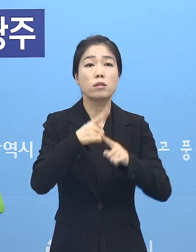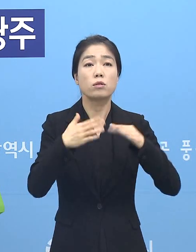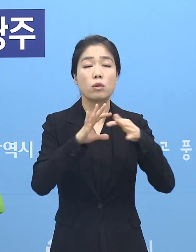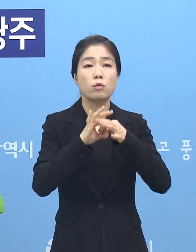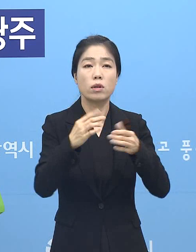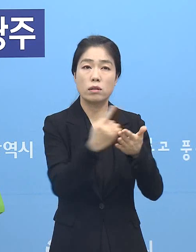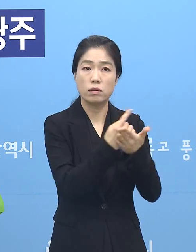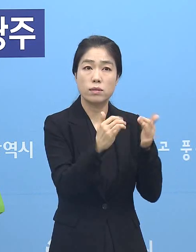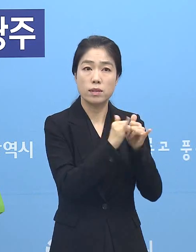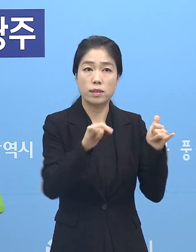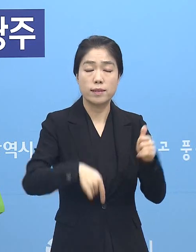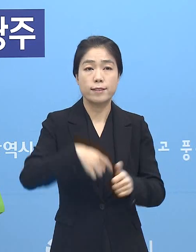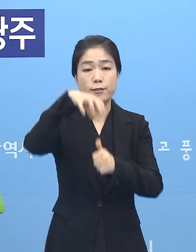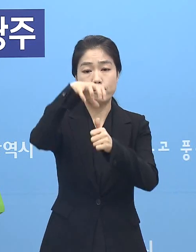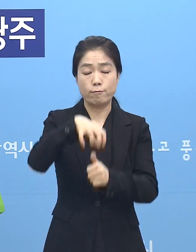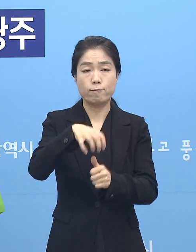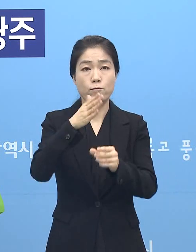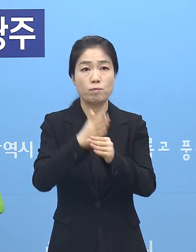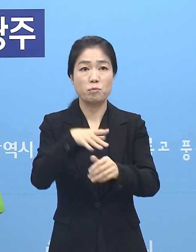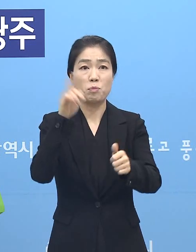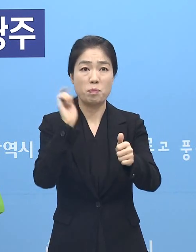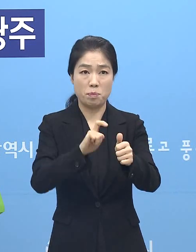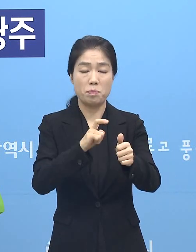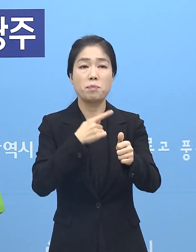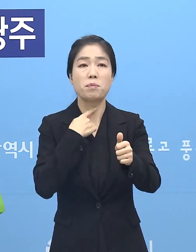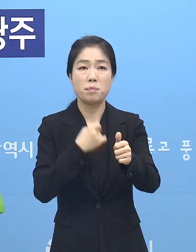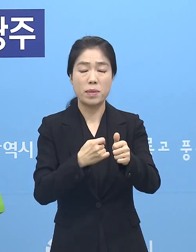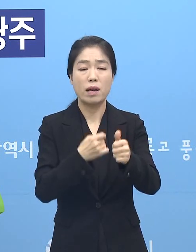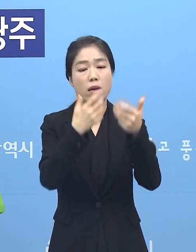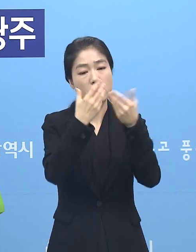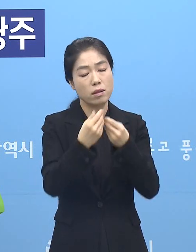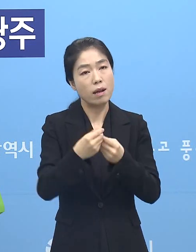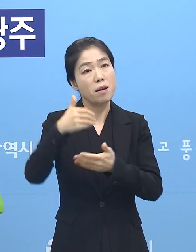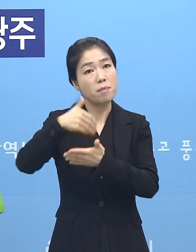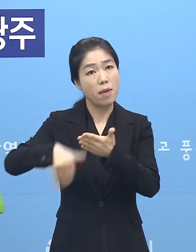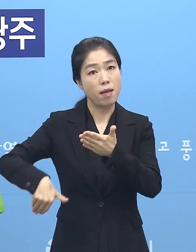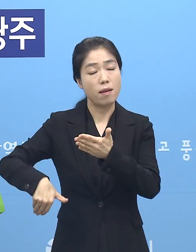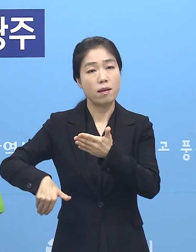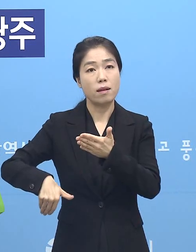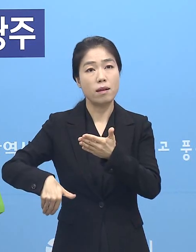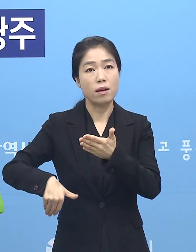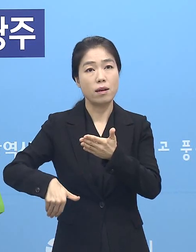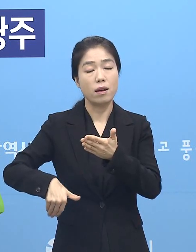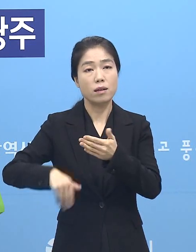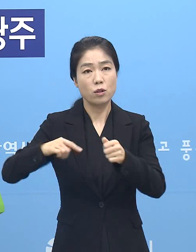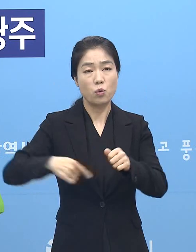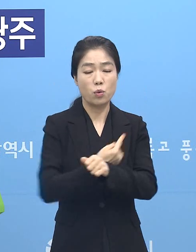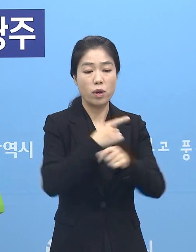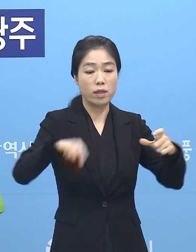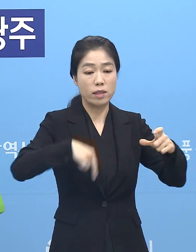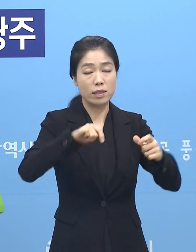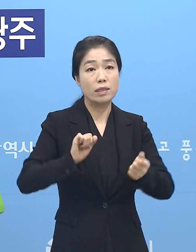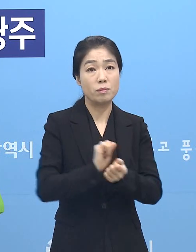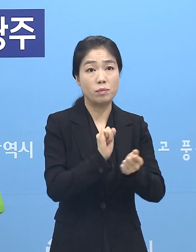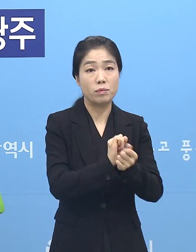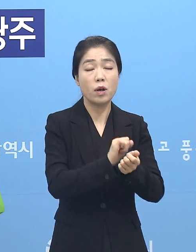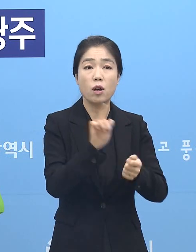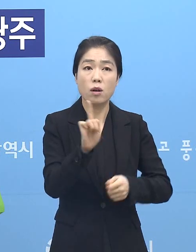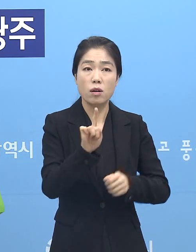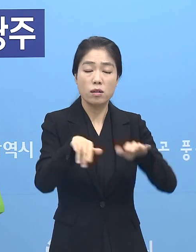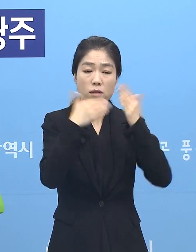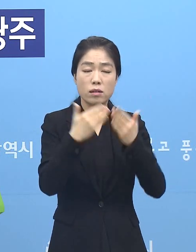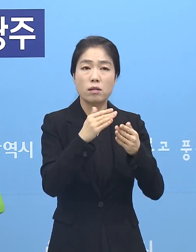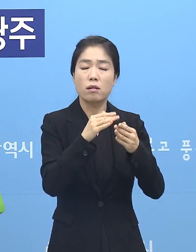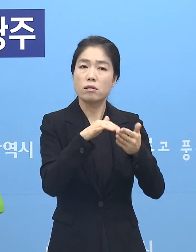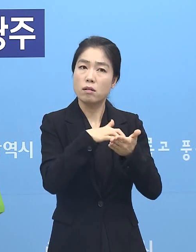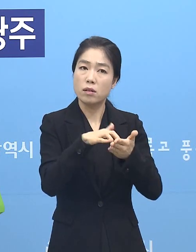접촉자와 자가격리 중에 확진 판정을 받은 사례를 제외하면 나머지 지역감염은 전체의